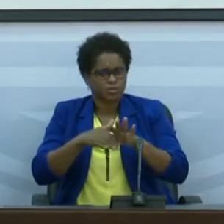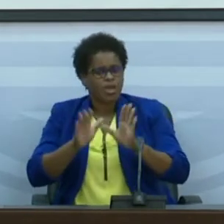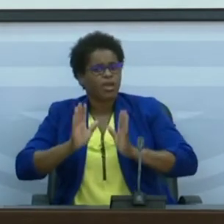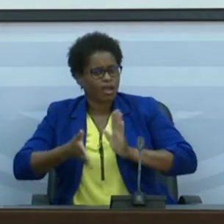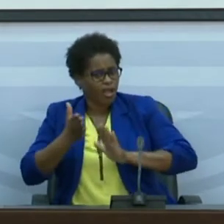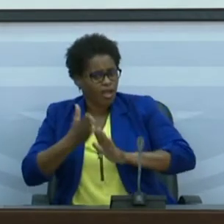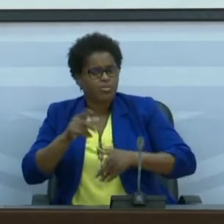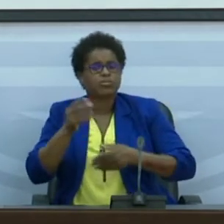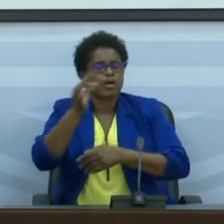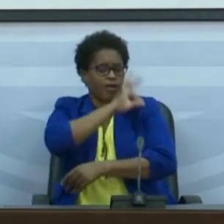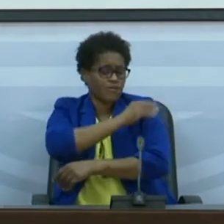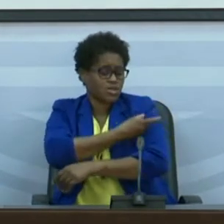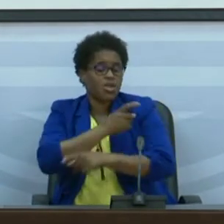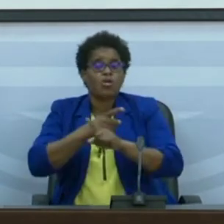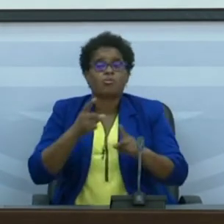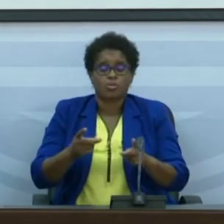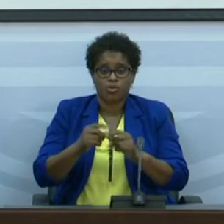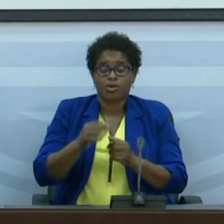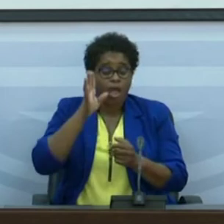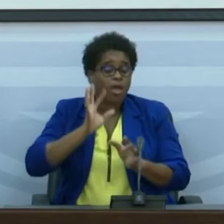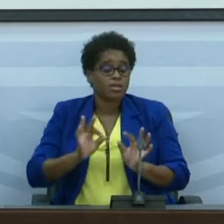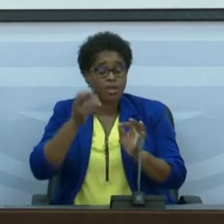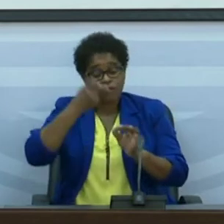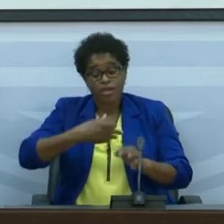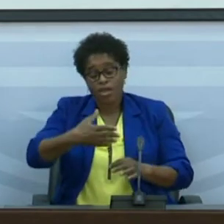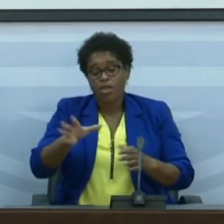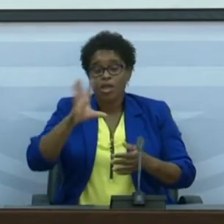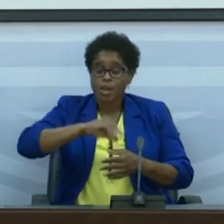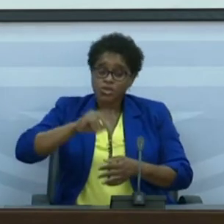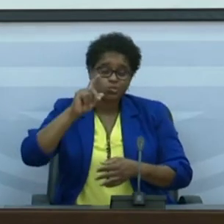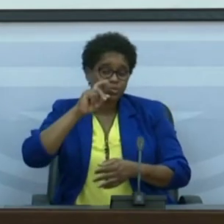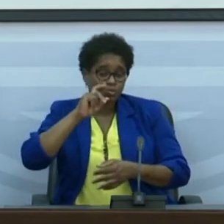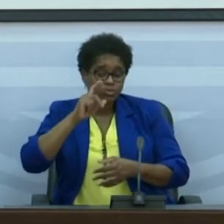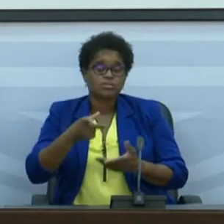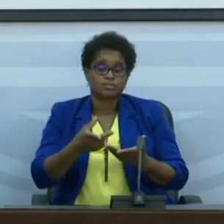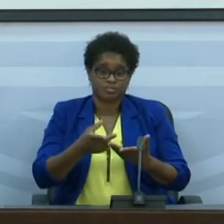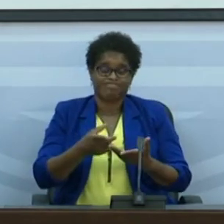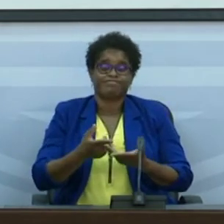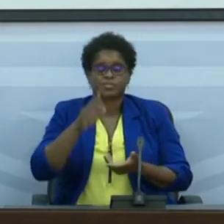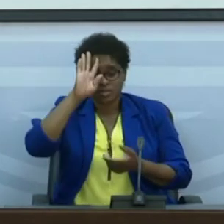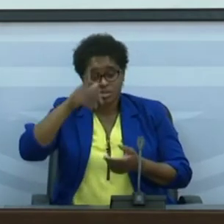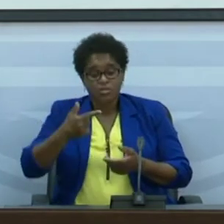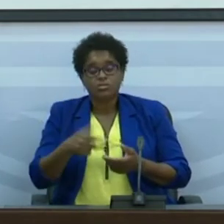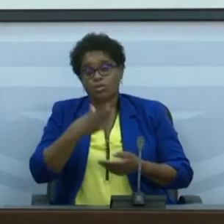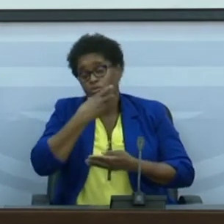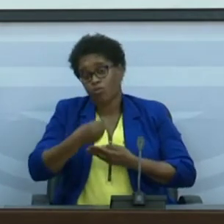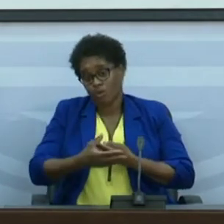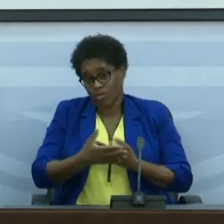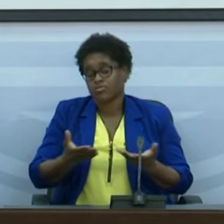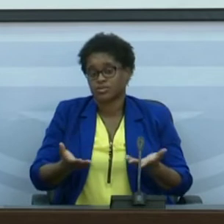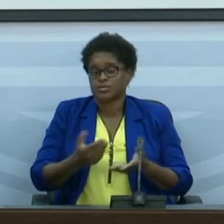vacinação porque pelo menos assim ficariam mais protegidos, tendo em conta que ainda são os idosos